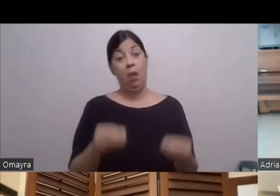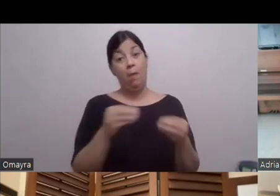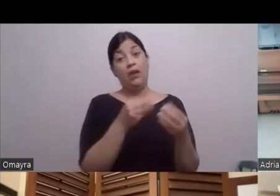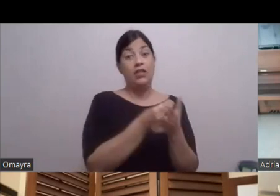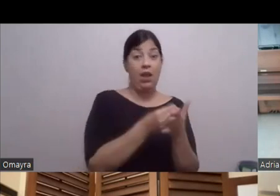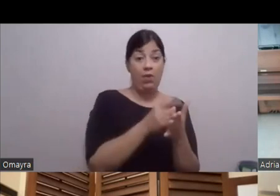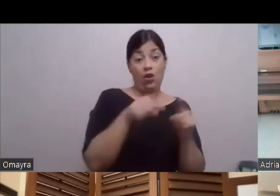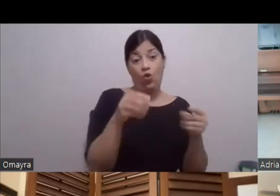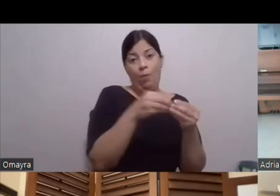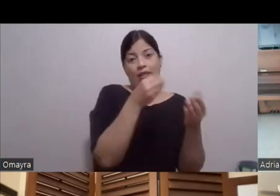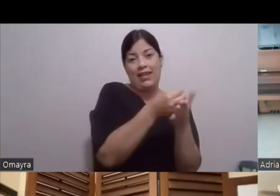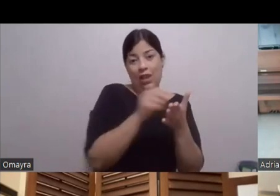Uno tiene mejores guiones